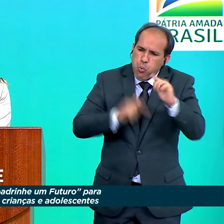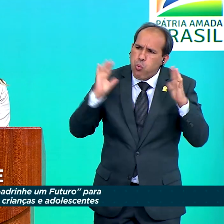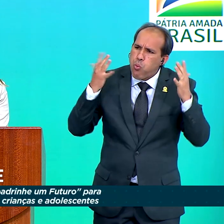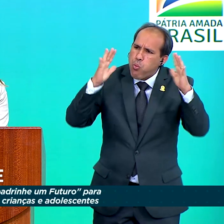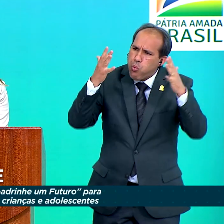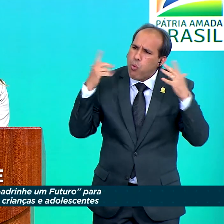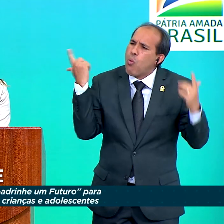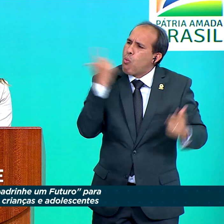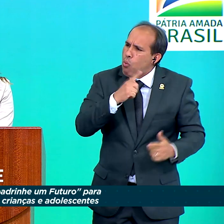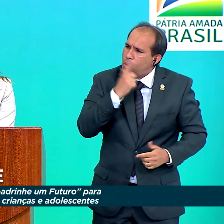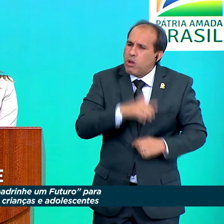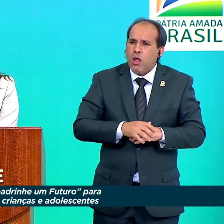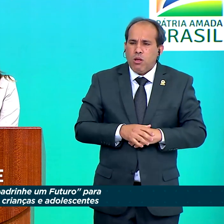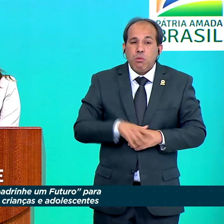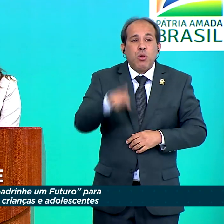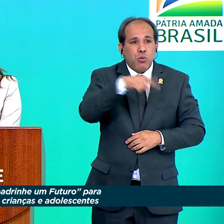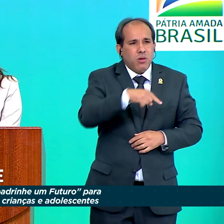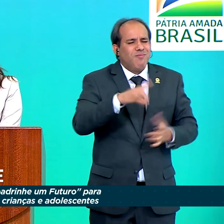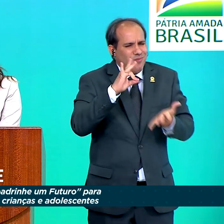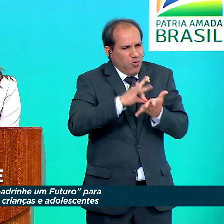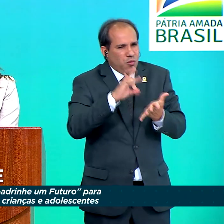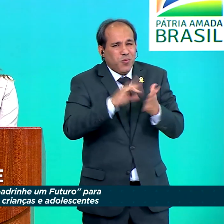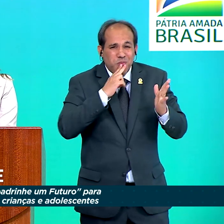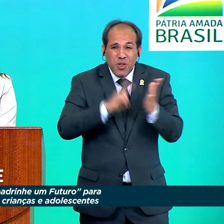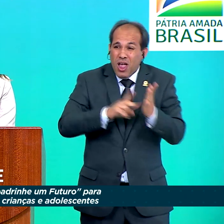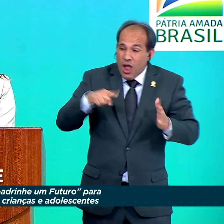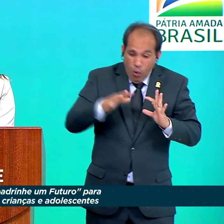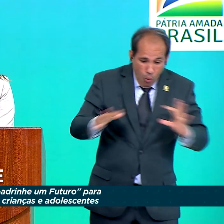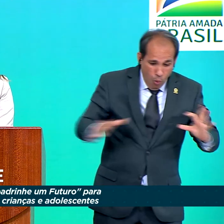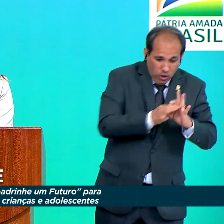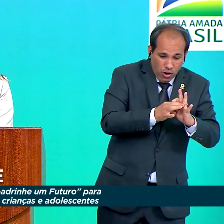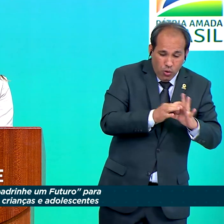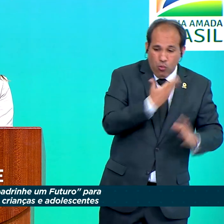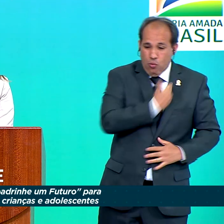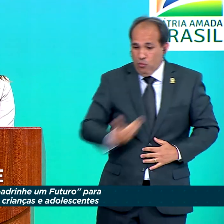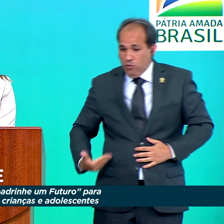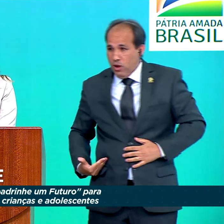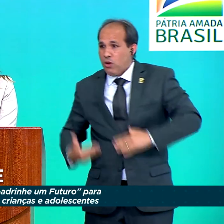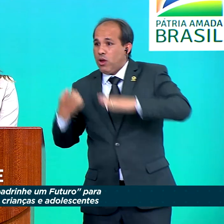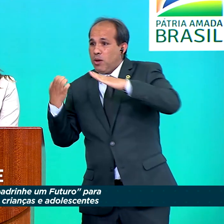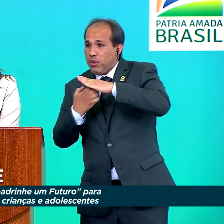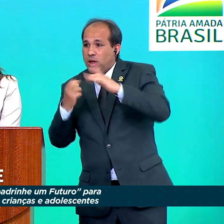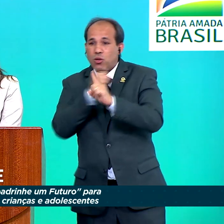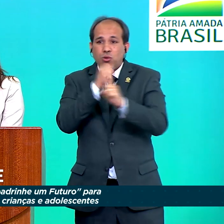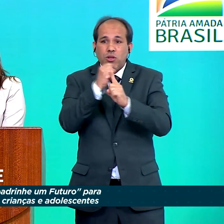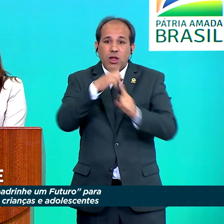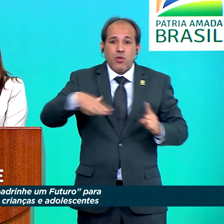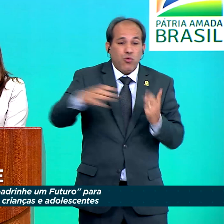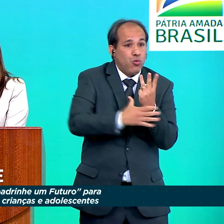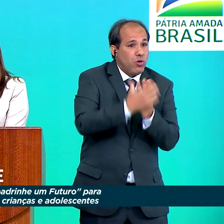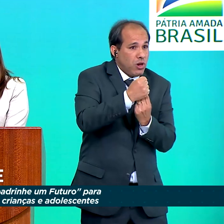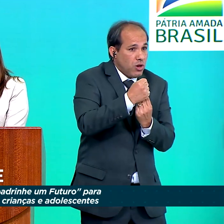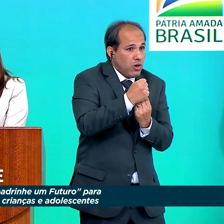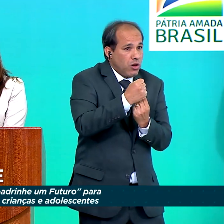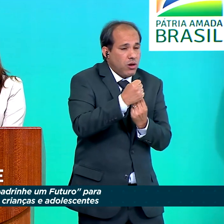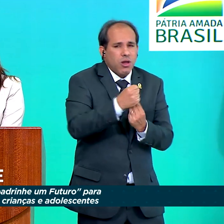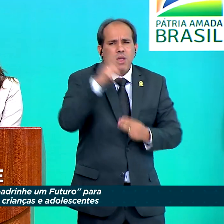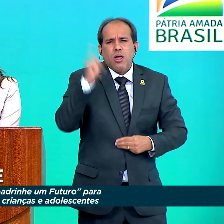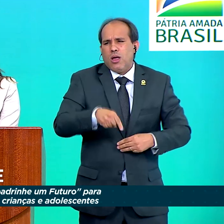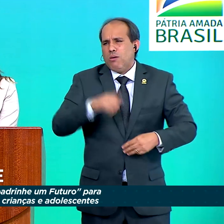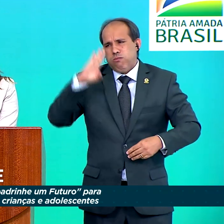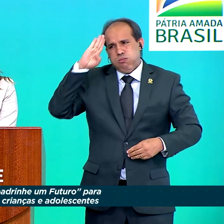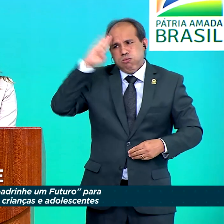convencidos de que a união entre governo, empresários e sociedade civil em geral é